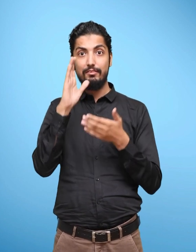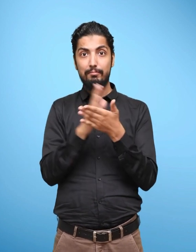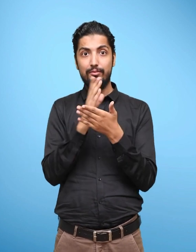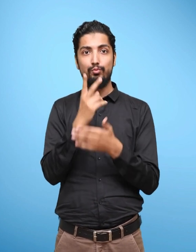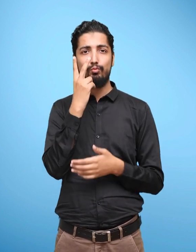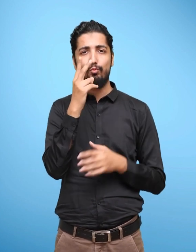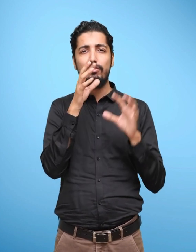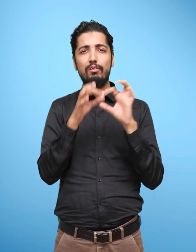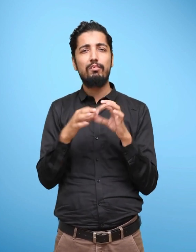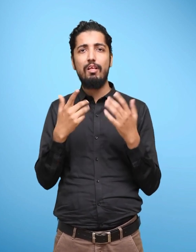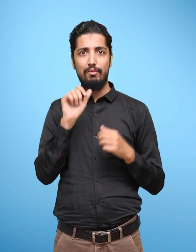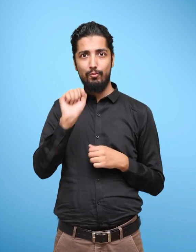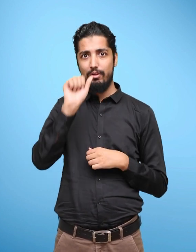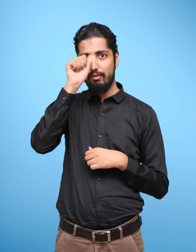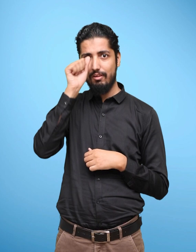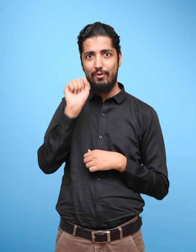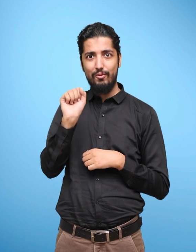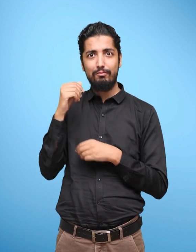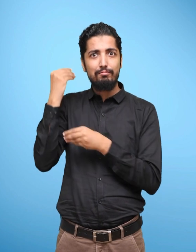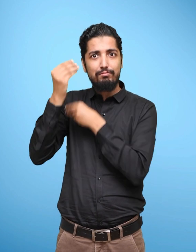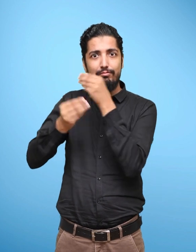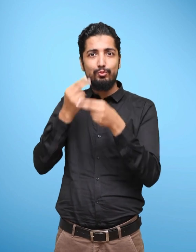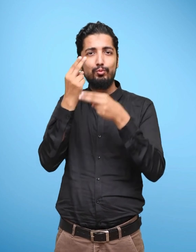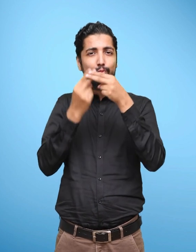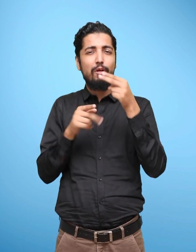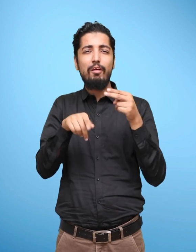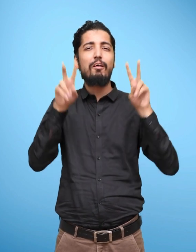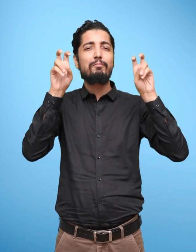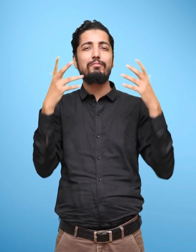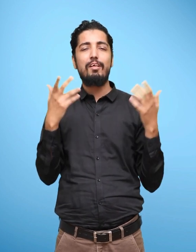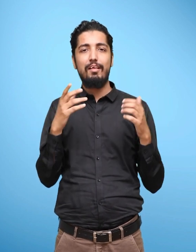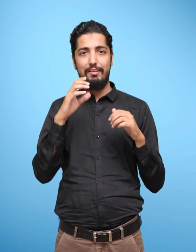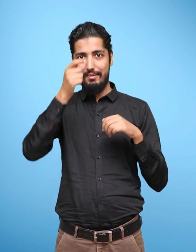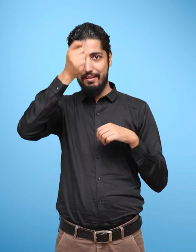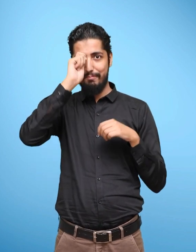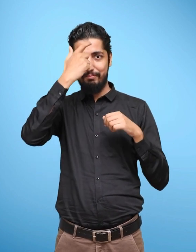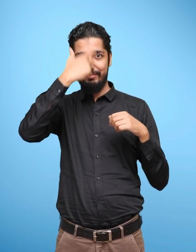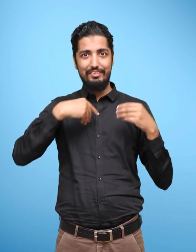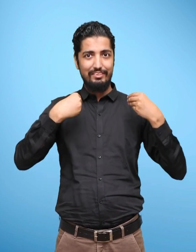In Chapter 2 Children learn the prepositions Up and Down